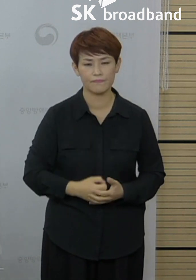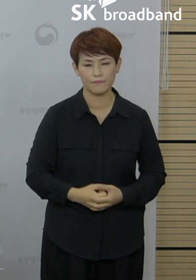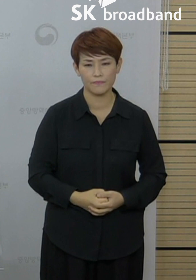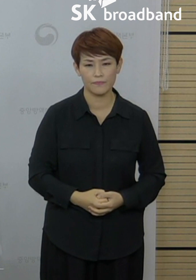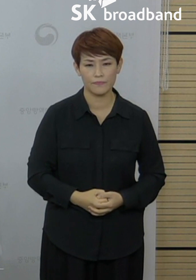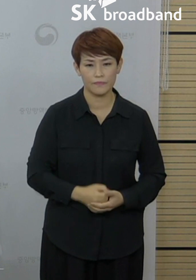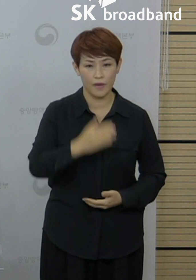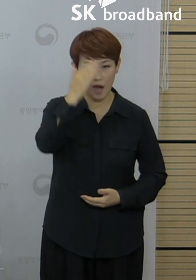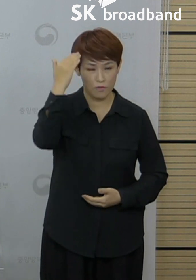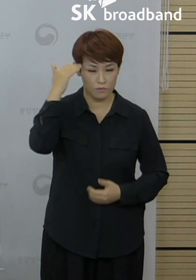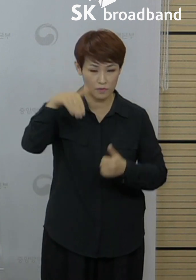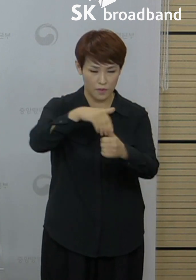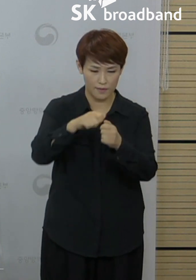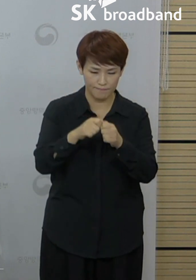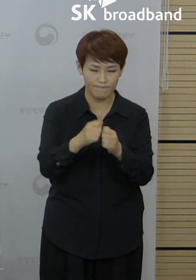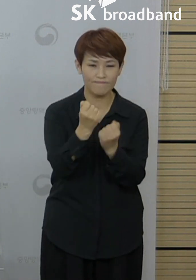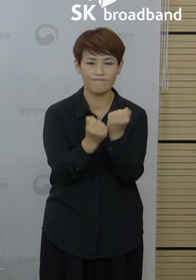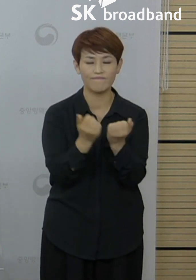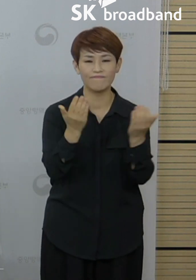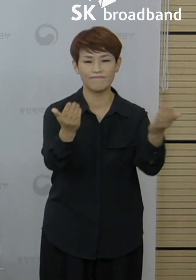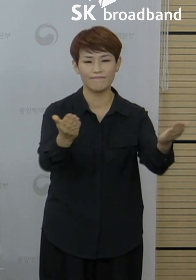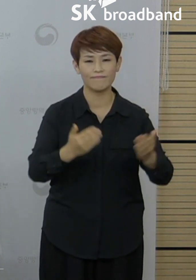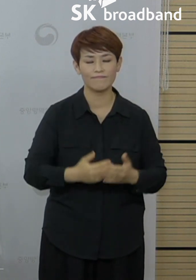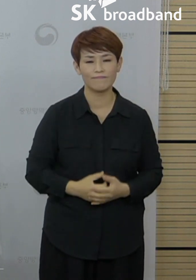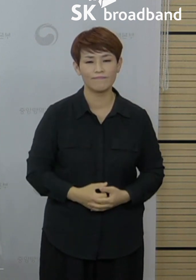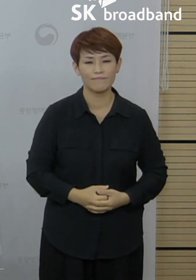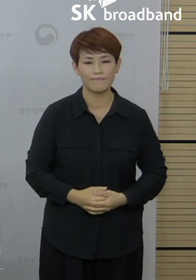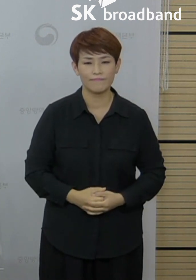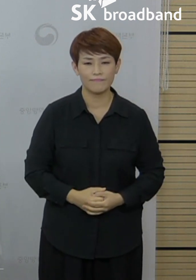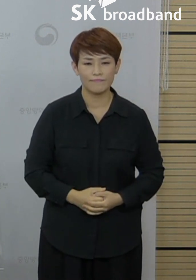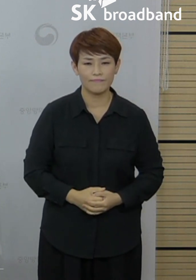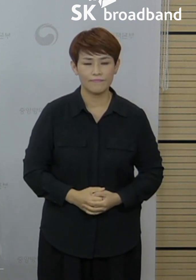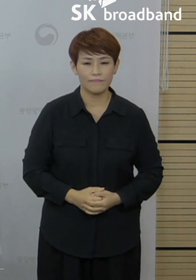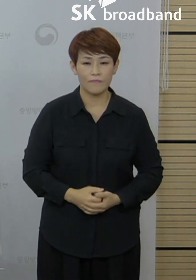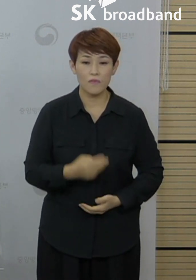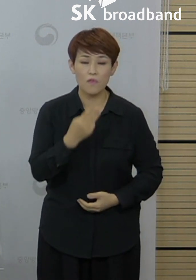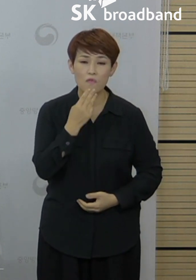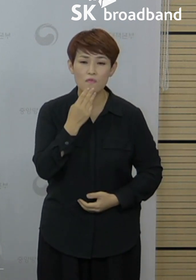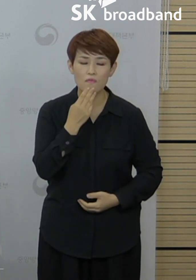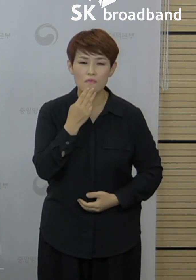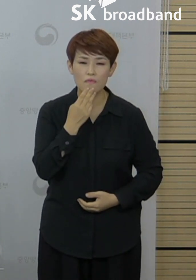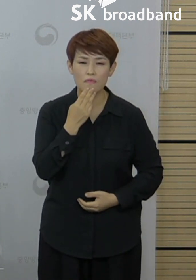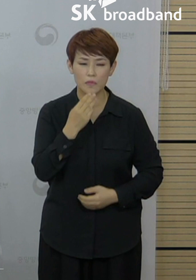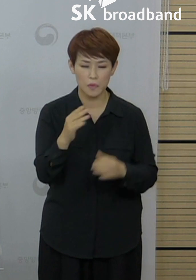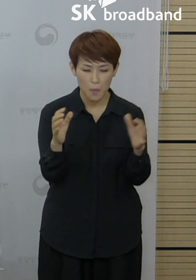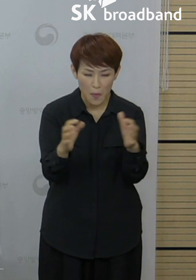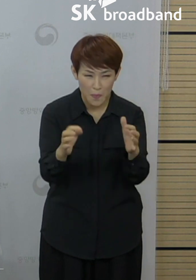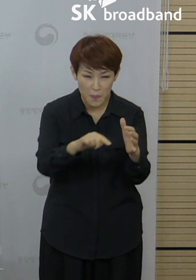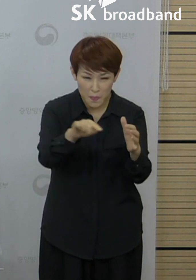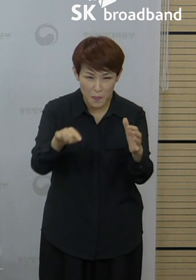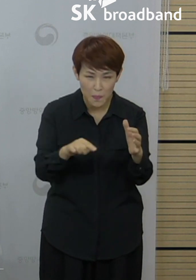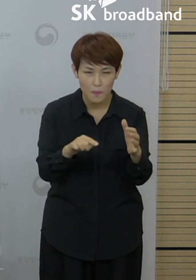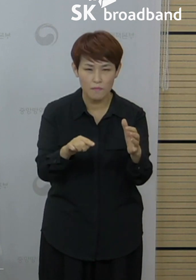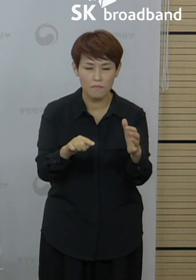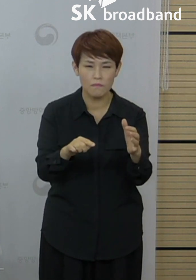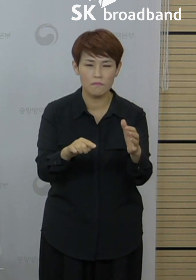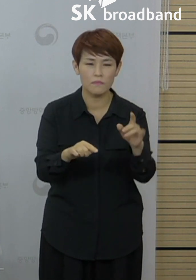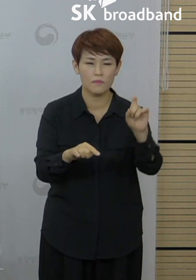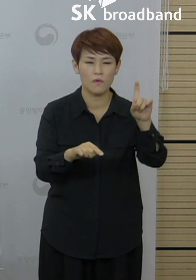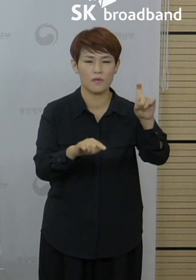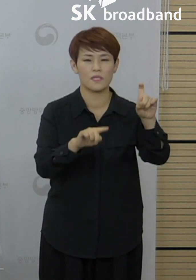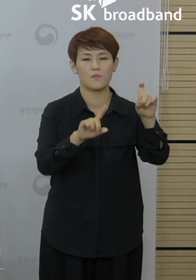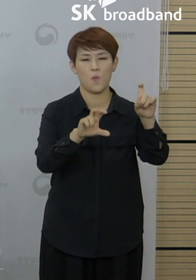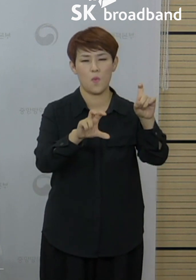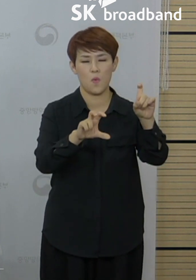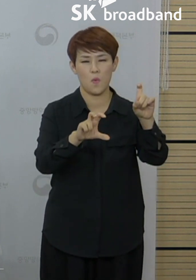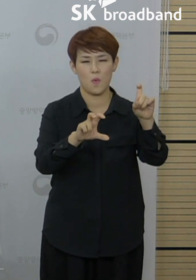국내 주요 발생 현황을 말씀드리도록 하겠습니다. 서울 어플 소모임과 관련해서 11월 25일에